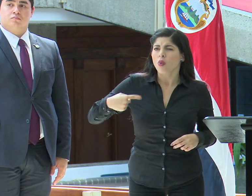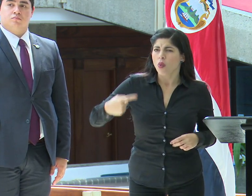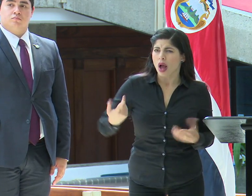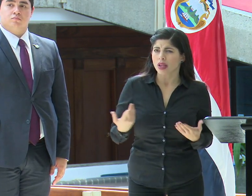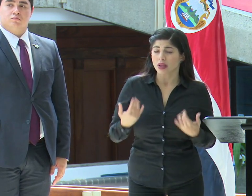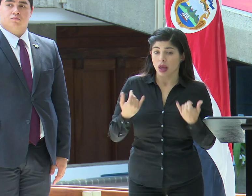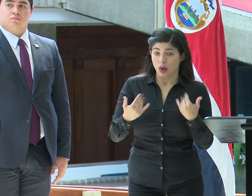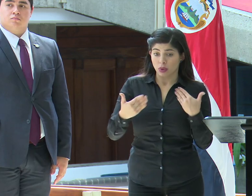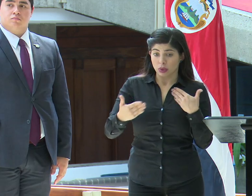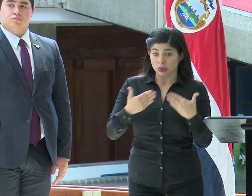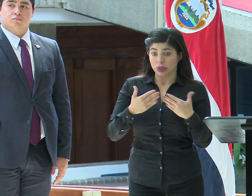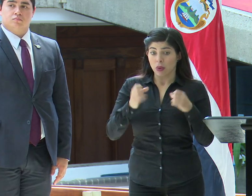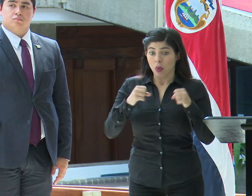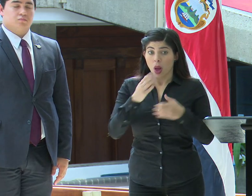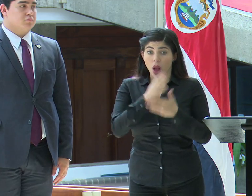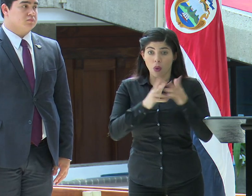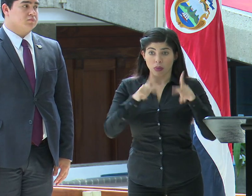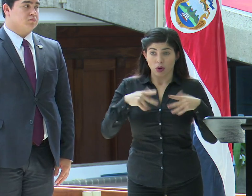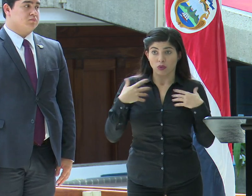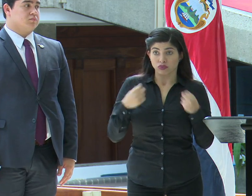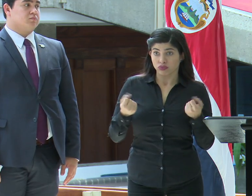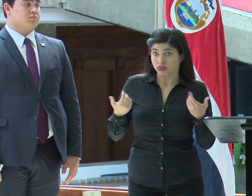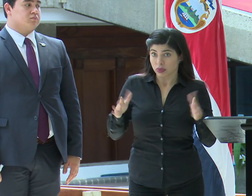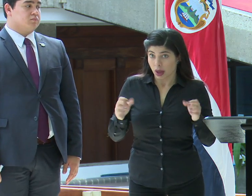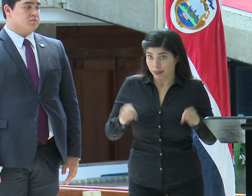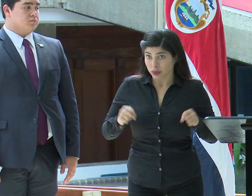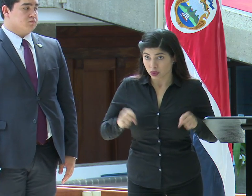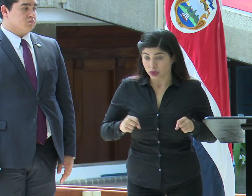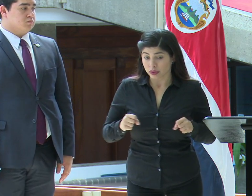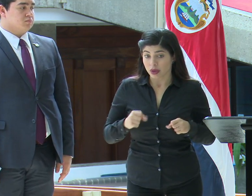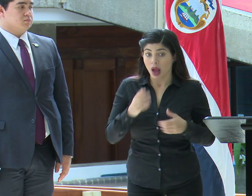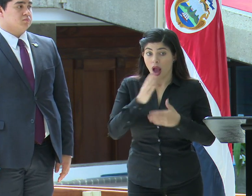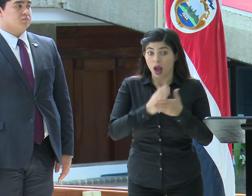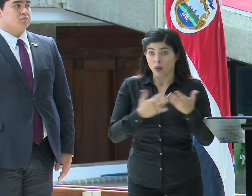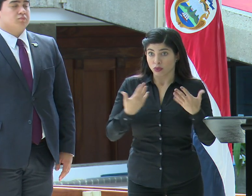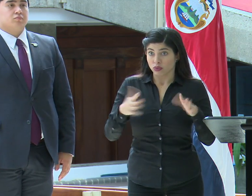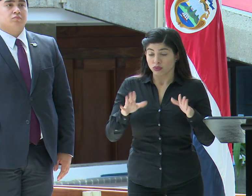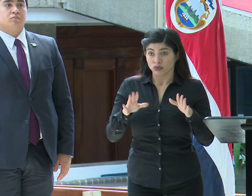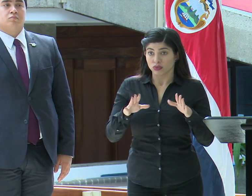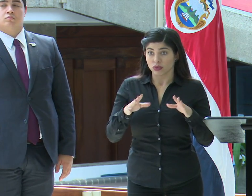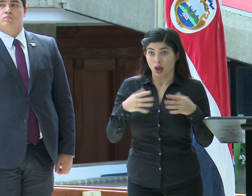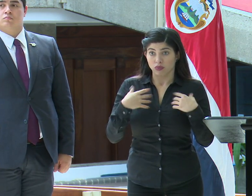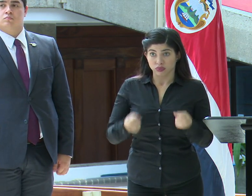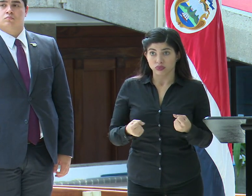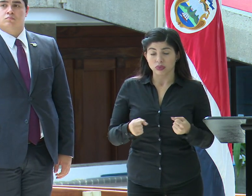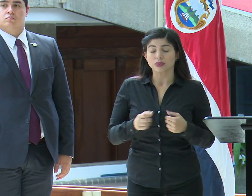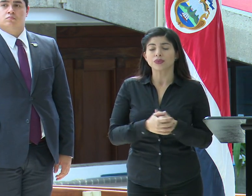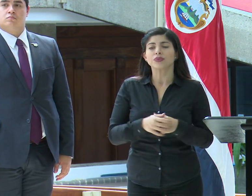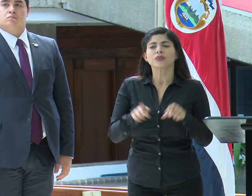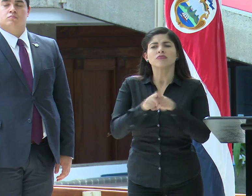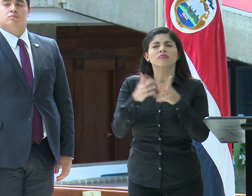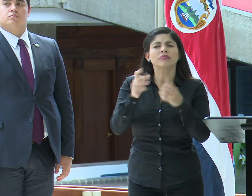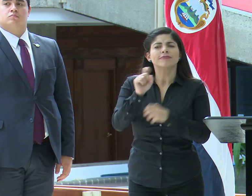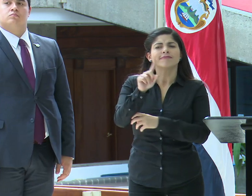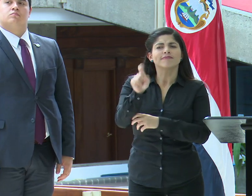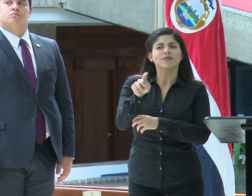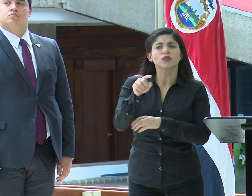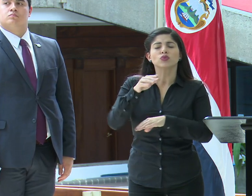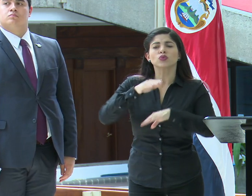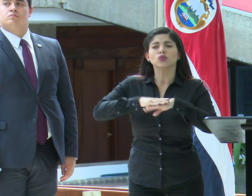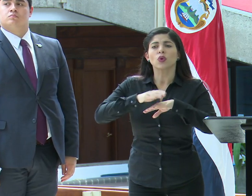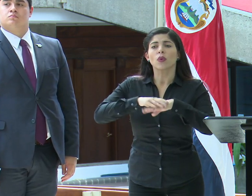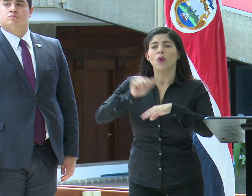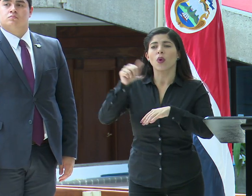estamos de poder dar de alta a algún paciente, si ya alguno fue dado de alta. Quisiera también consultarle sobre